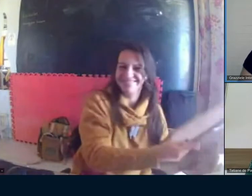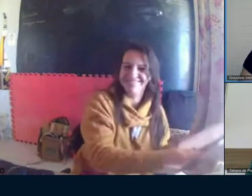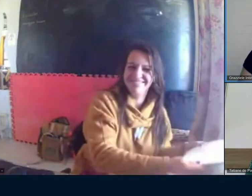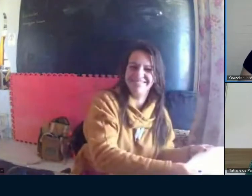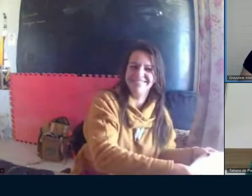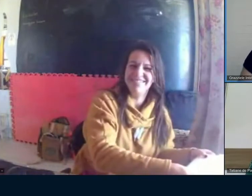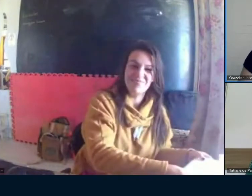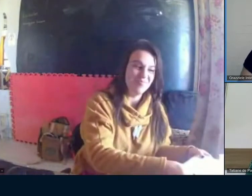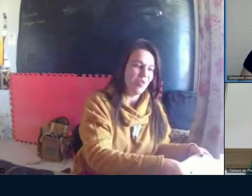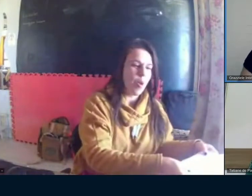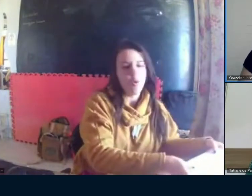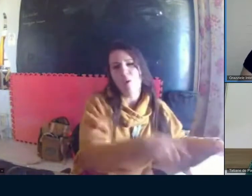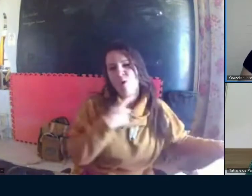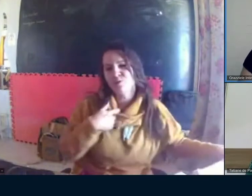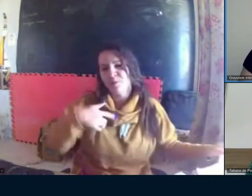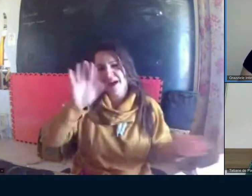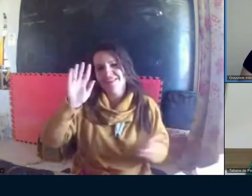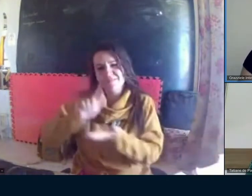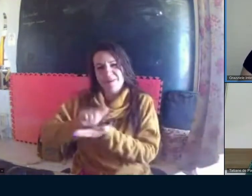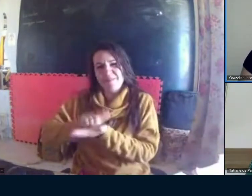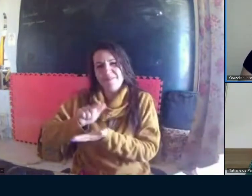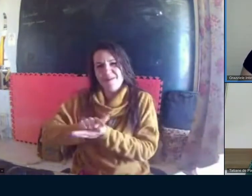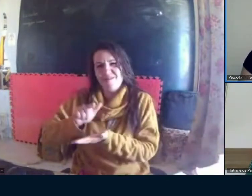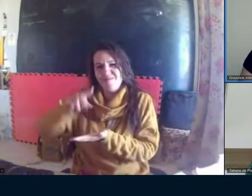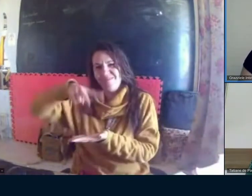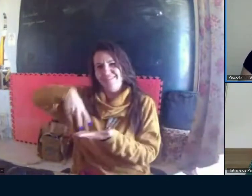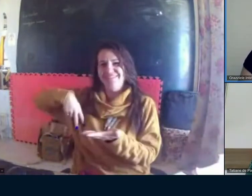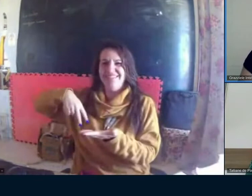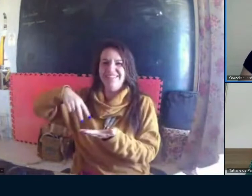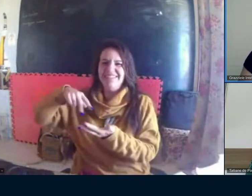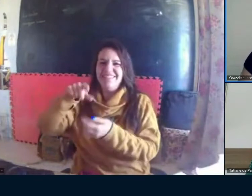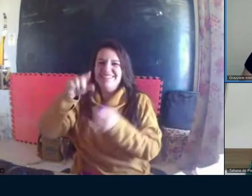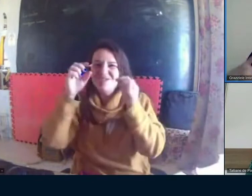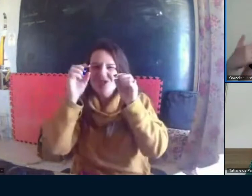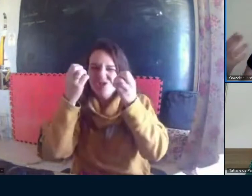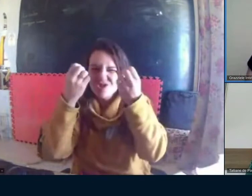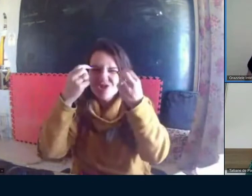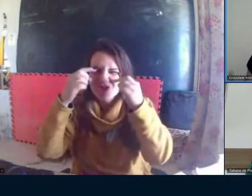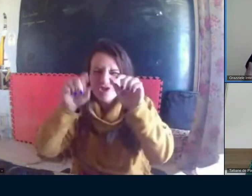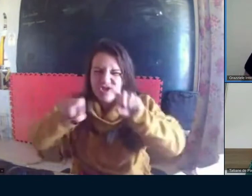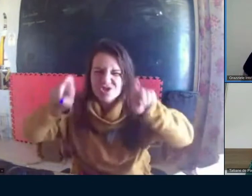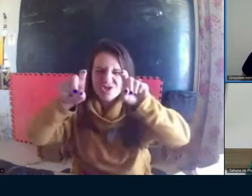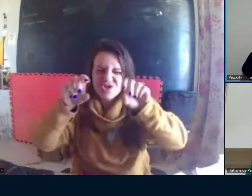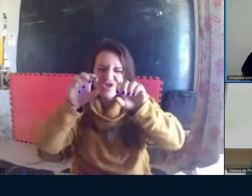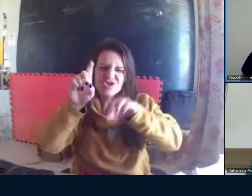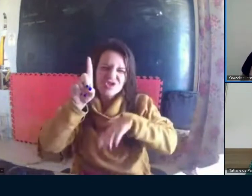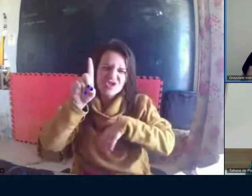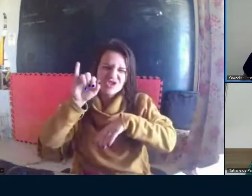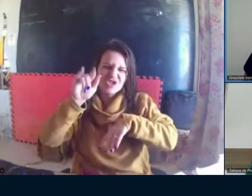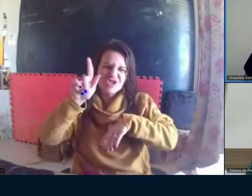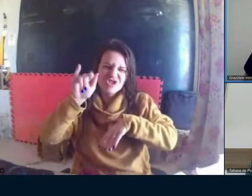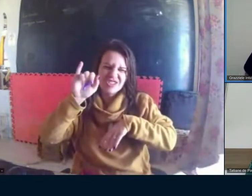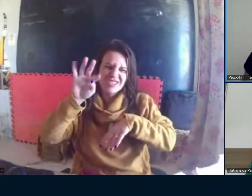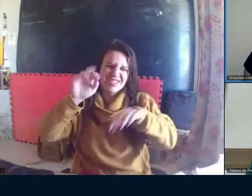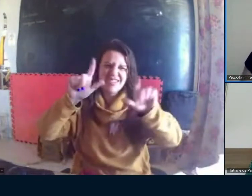Então, aqui eu anotei algumas coisas quanto... Com a família eu ia lendo a sua tese.